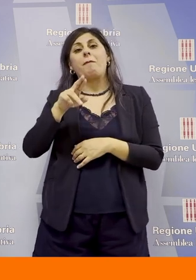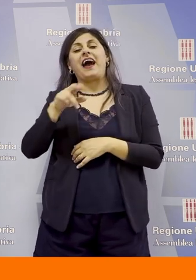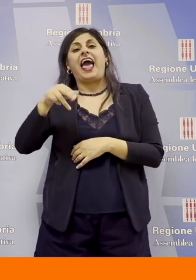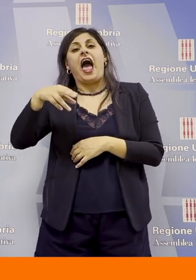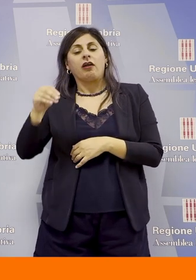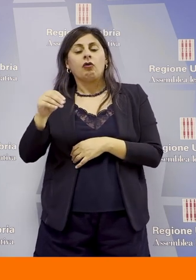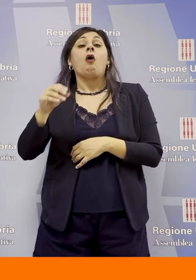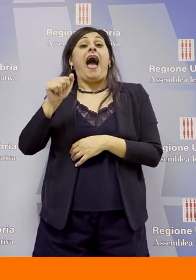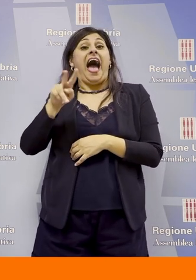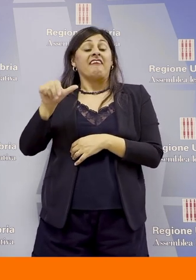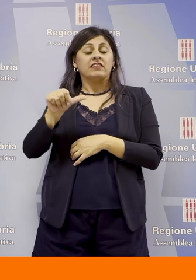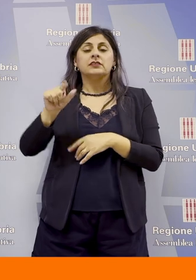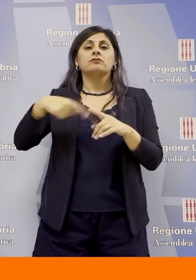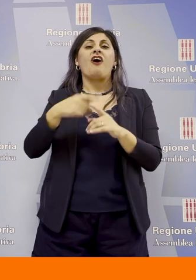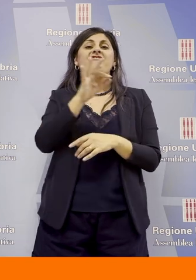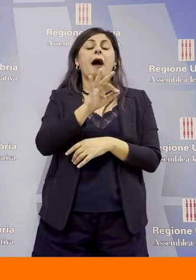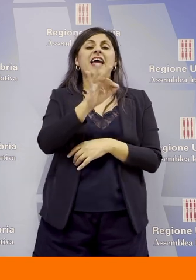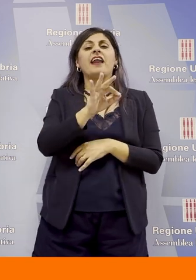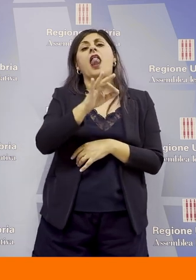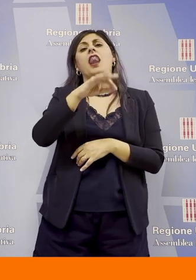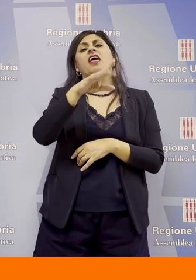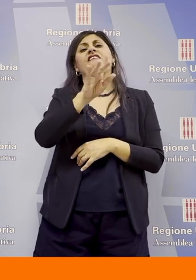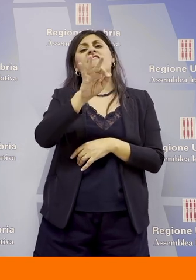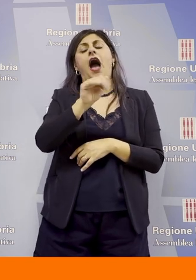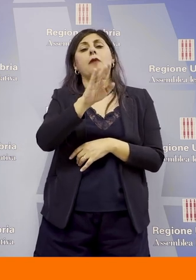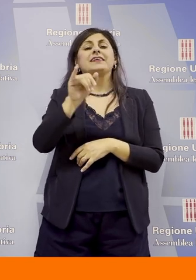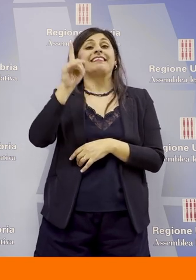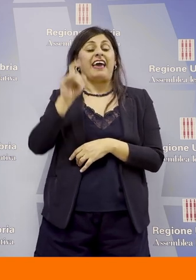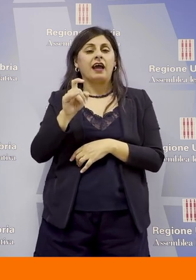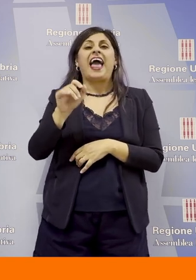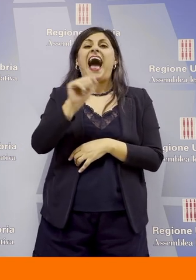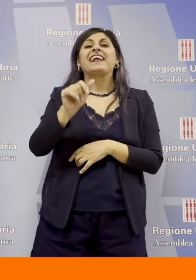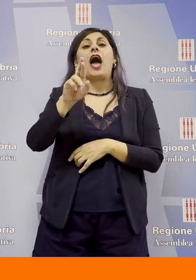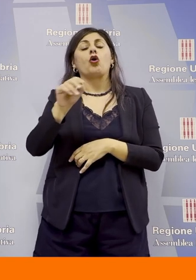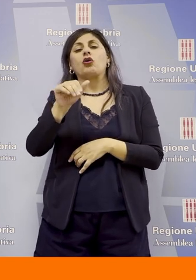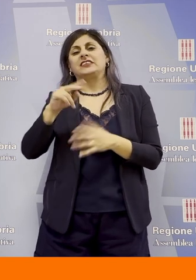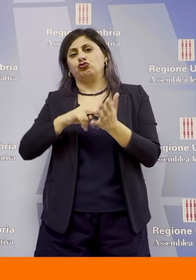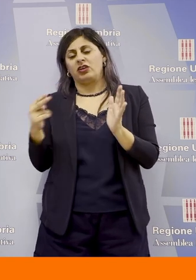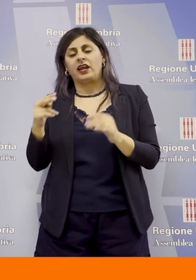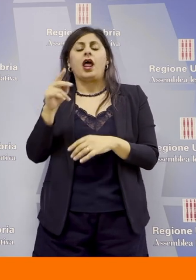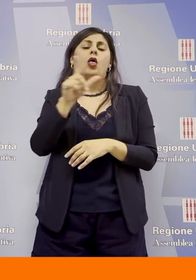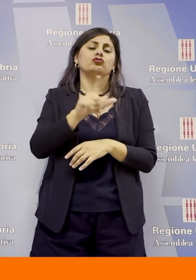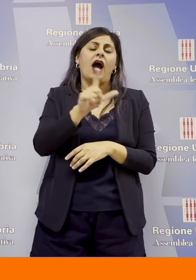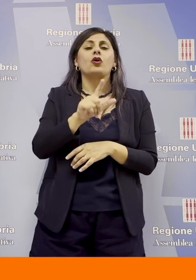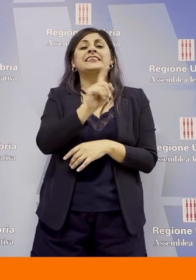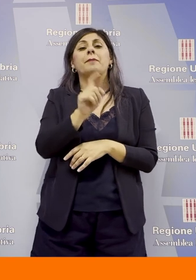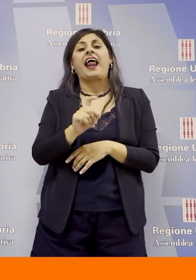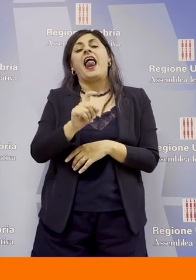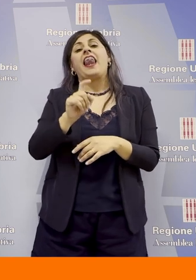Francesco Fabianelli, con Fabi Terni Adriano Rossi, ingegnere Luciano Zepparelli, Tecne SRL Giorgio